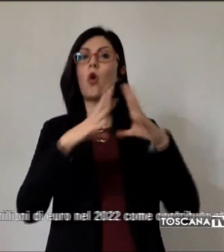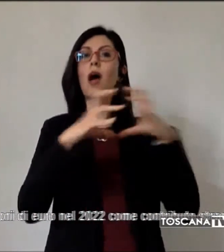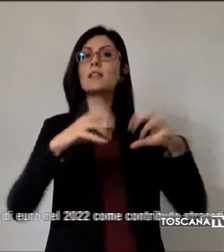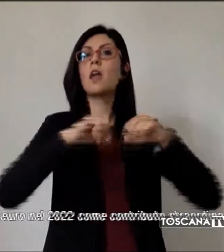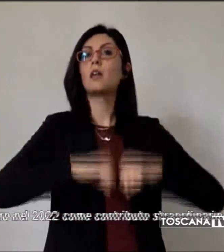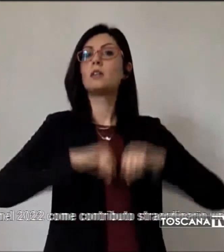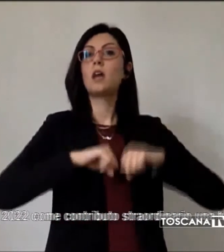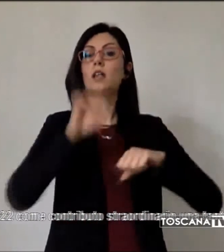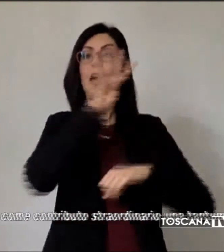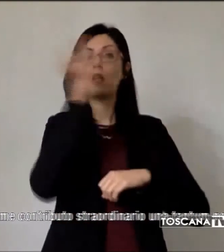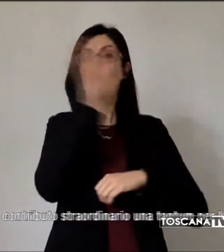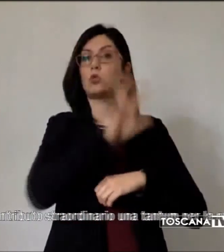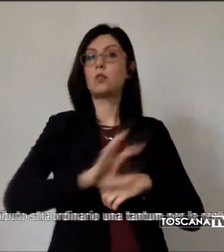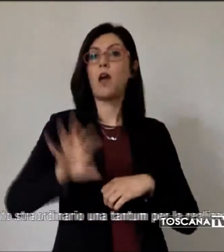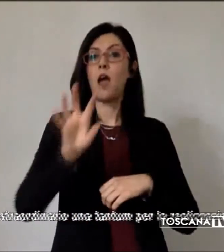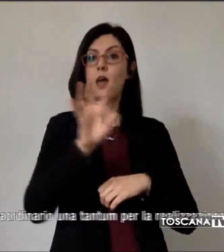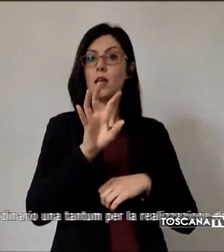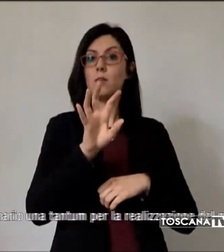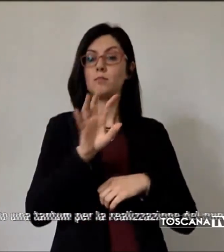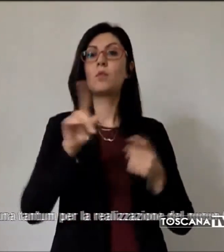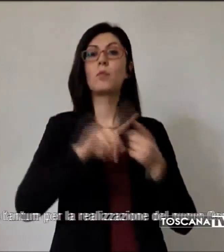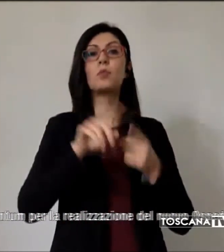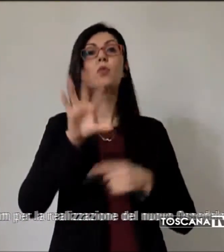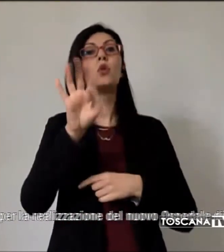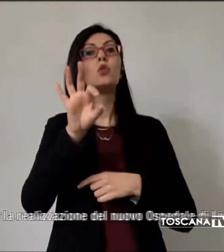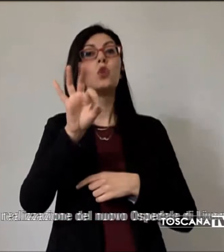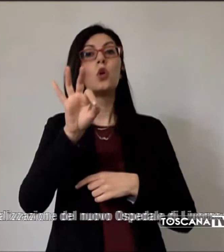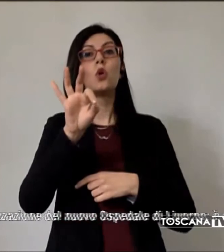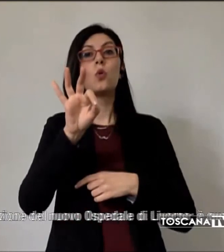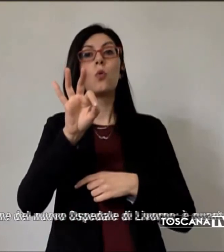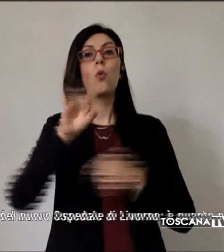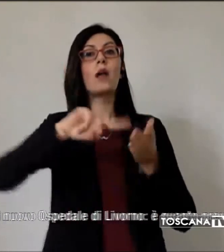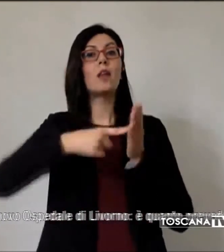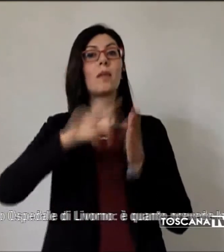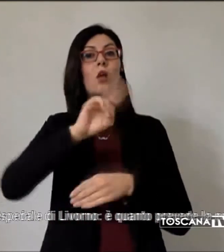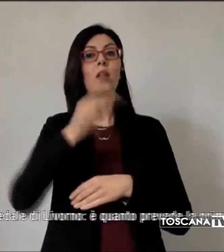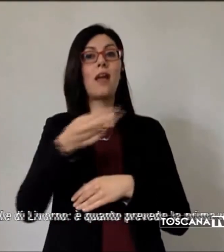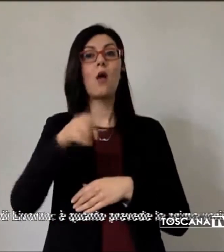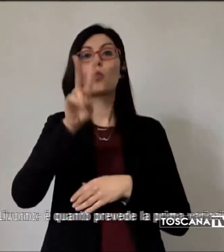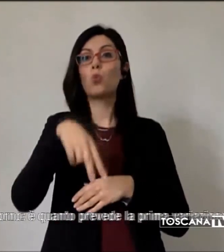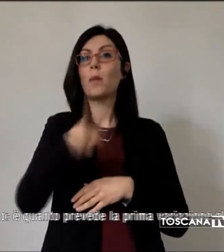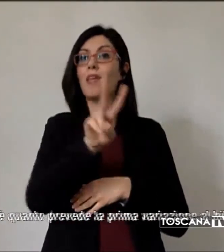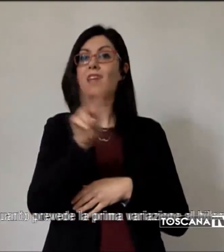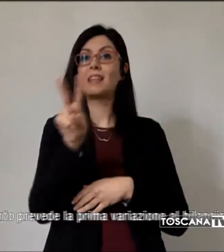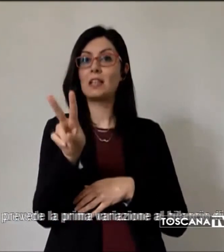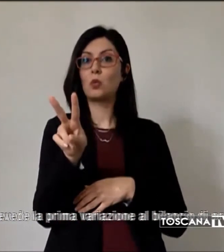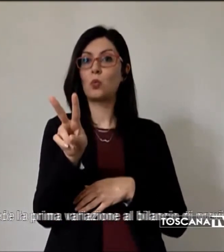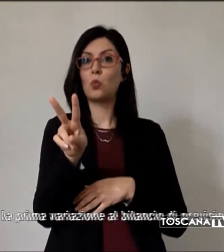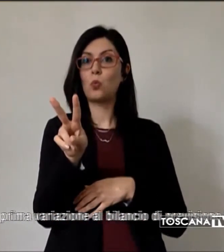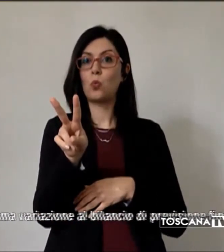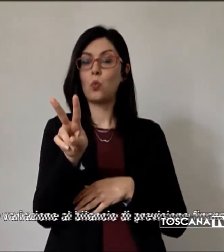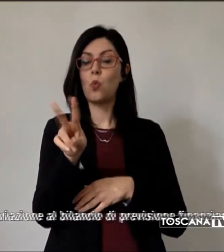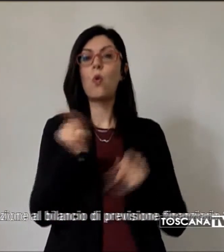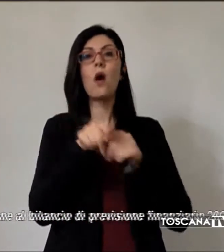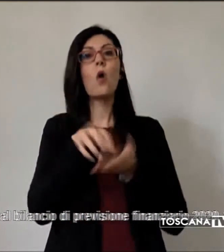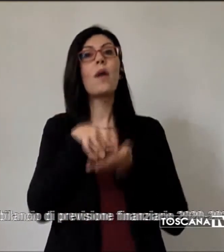toscane e di 50 milioni di euro nel 2022 come contributo straordinario